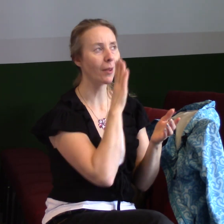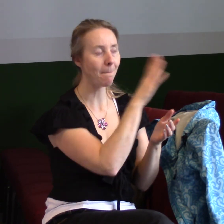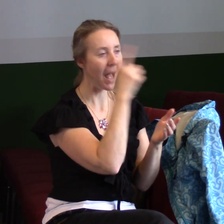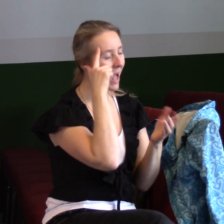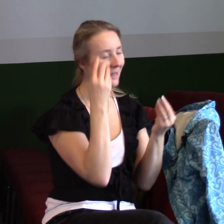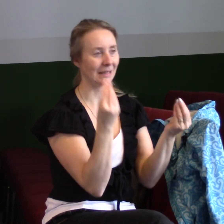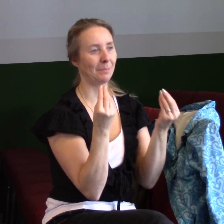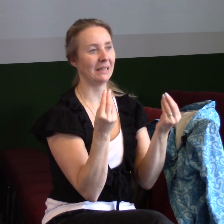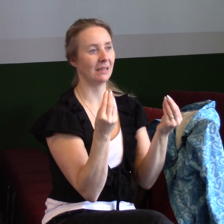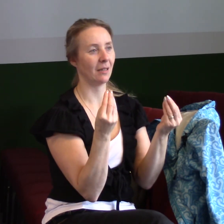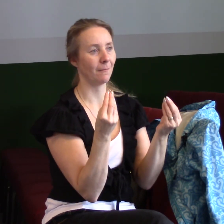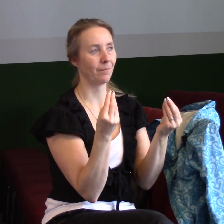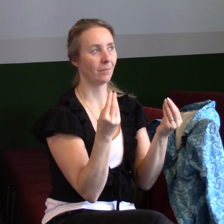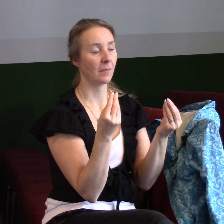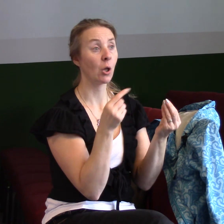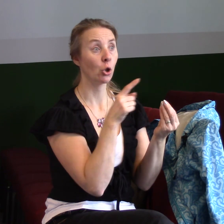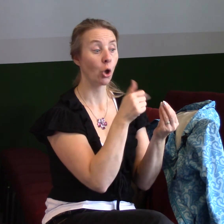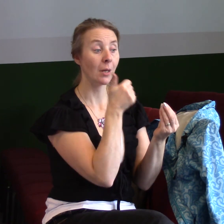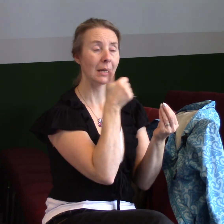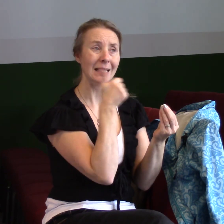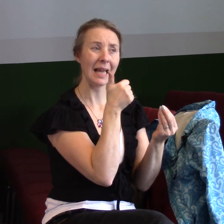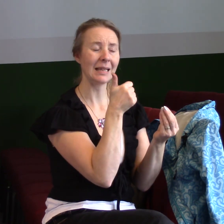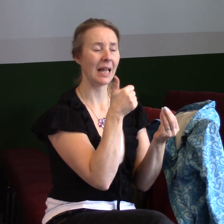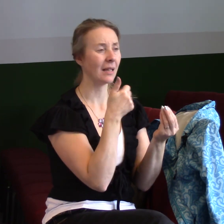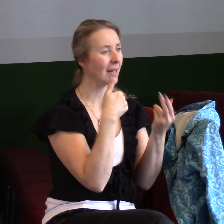jeden z těch cílů toho boje. Nevzdát to.